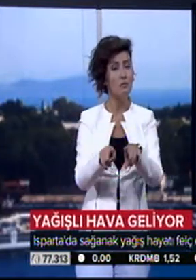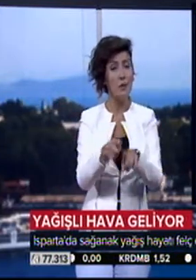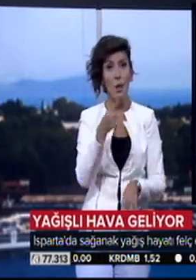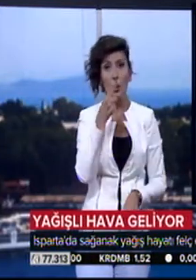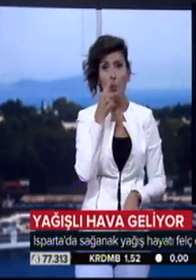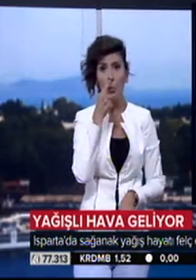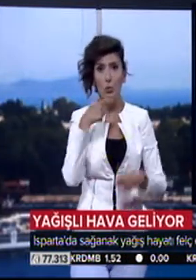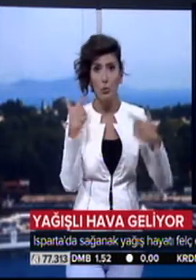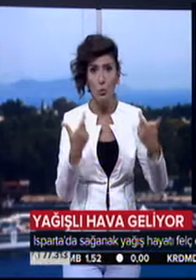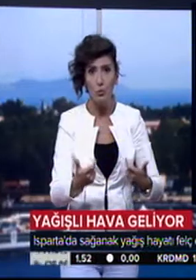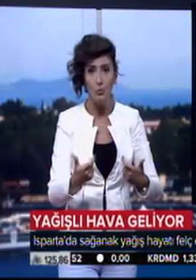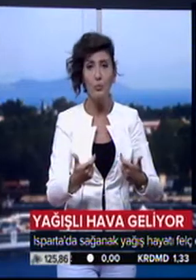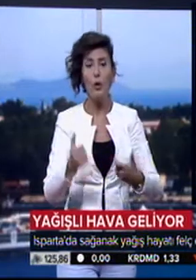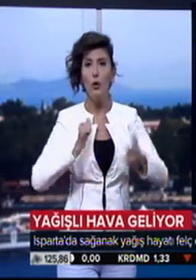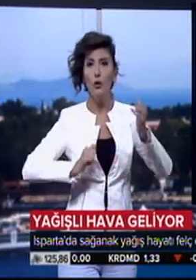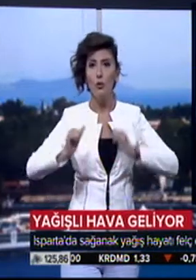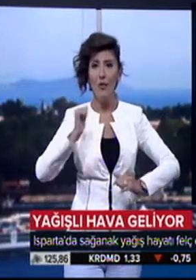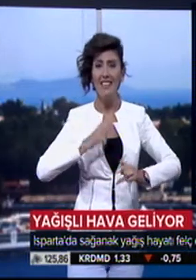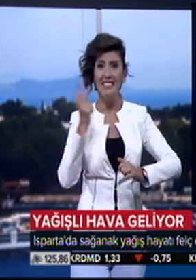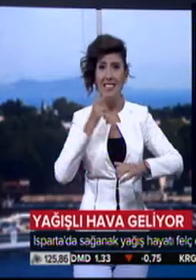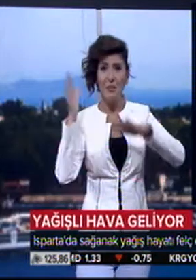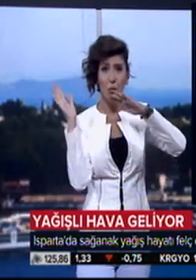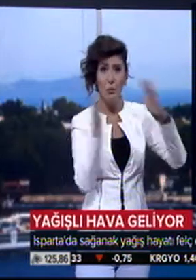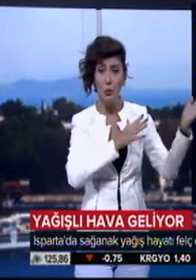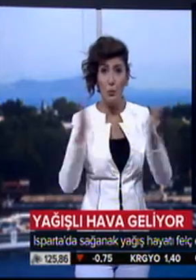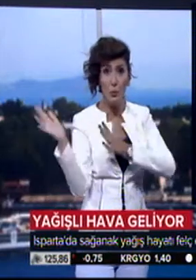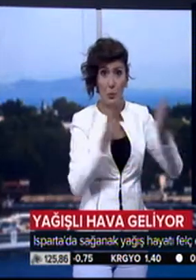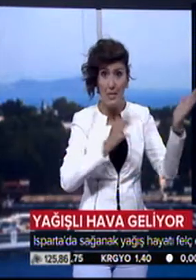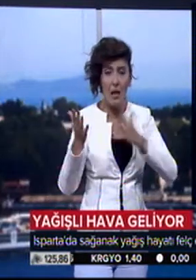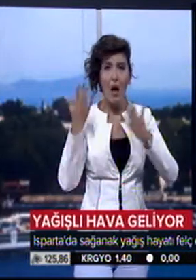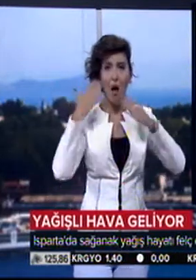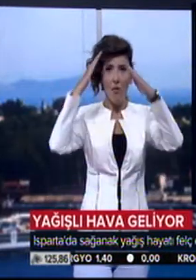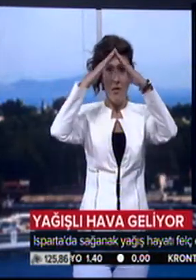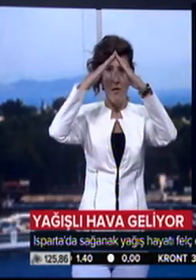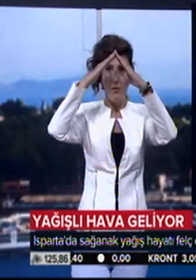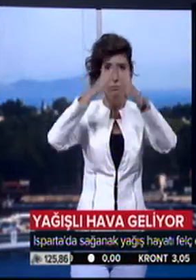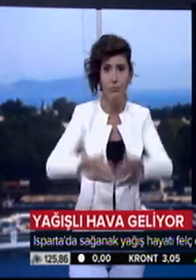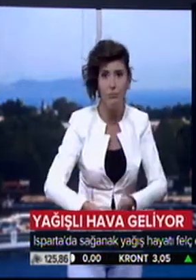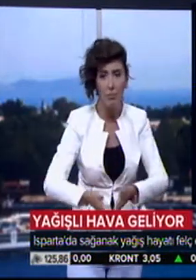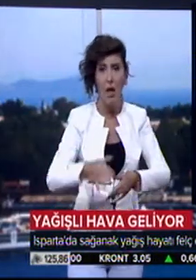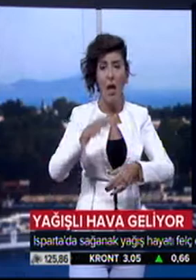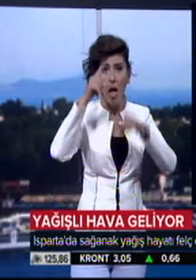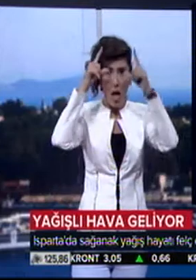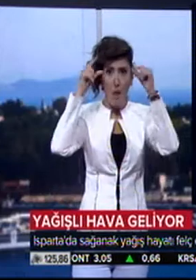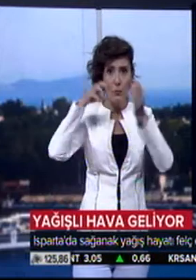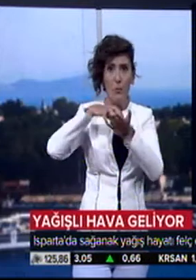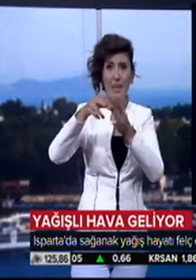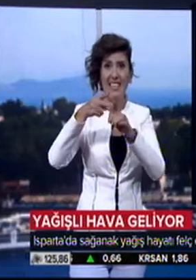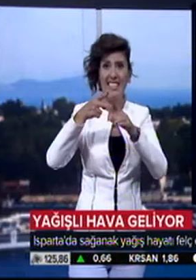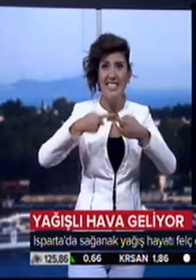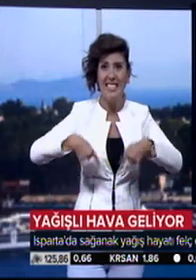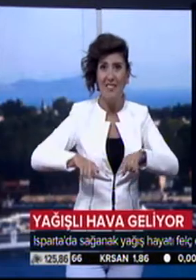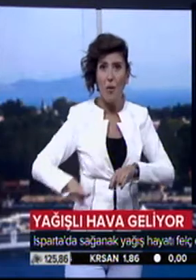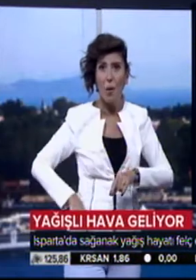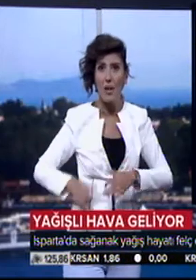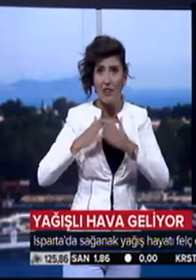Akif Ersoy Üniversitesi'nde şiddetli rüzgar nedeniyle sınıfın tavanı çöktü. 5 kişi yaralandı. Hemşirelik bölümü 2. sınıf öğrencilerinin ders gördüğü